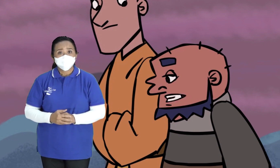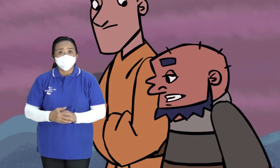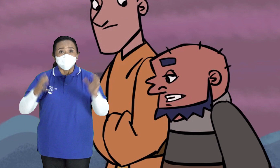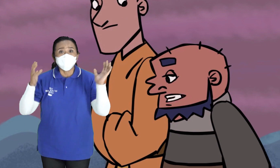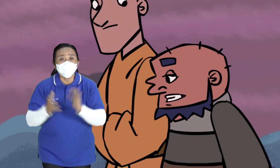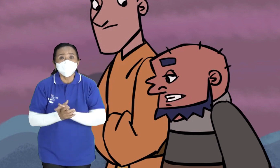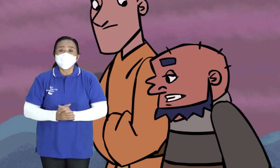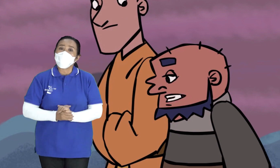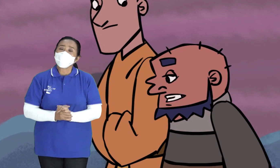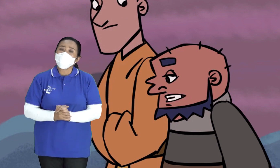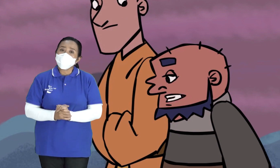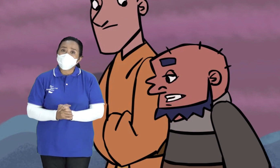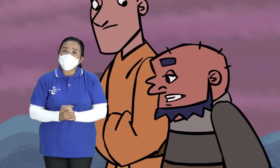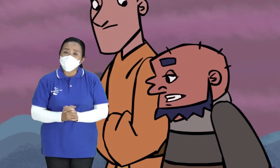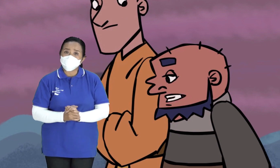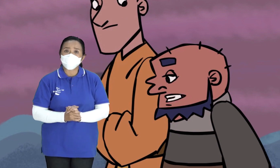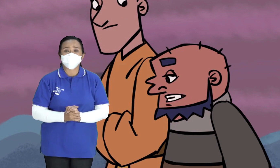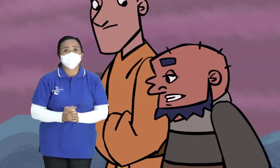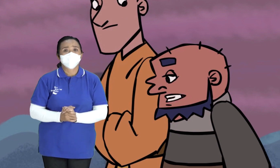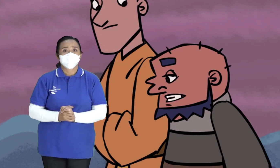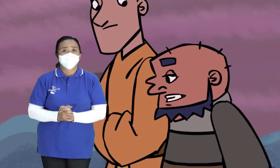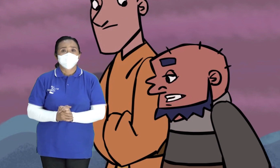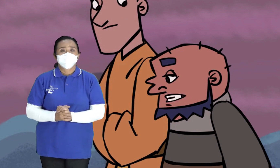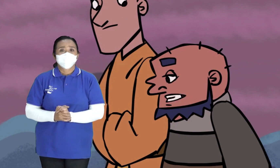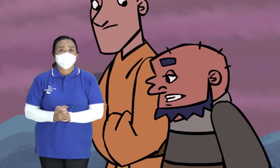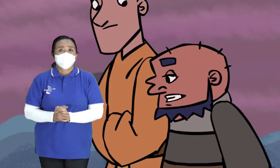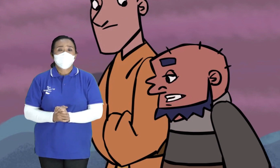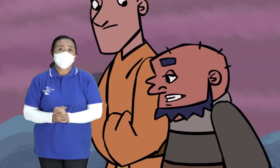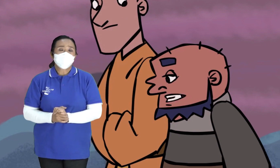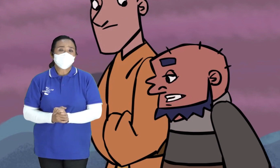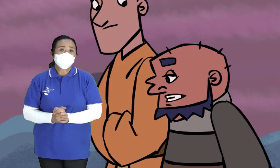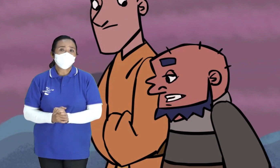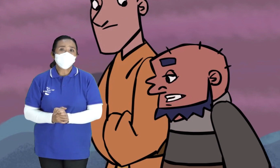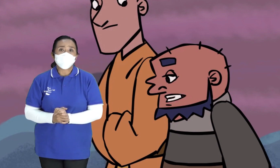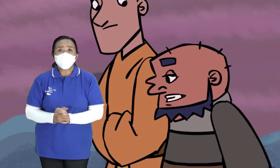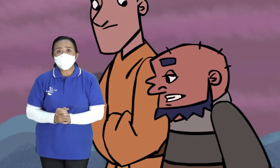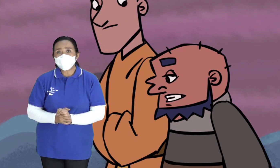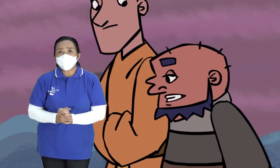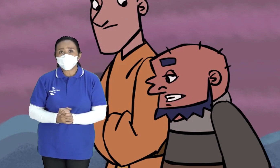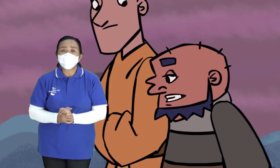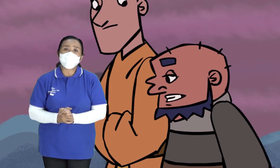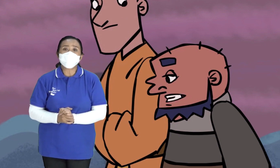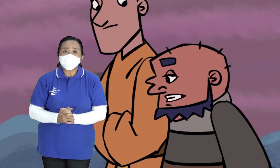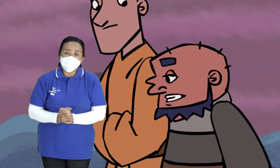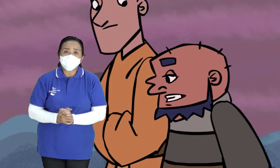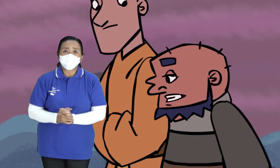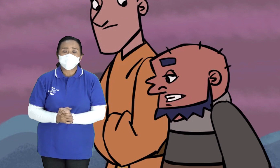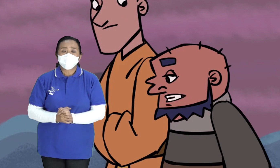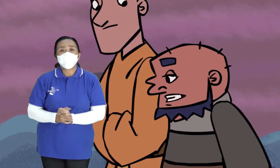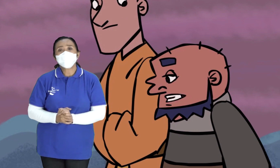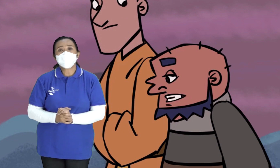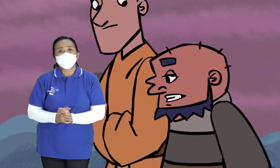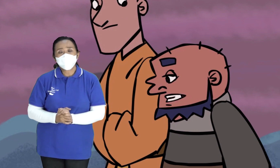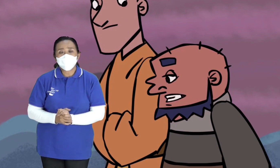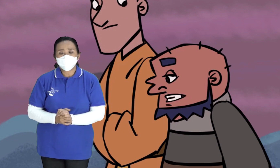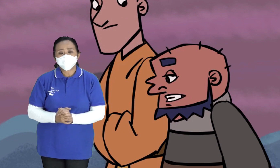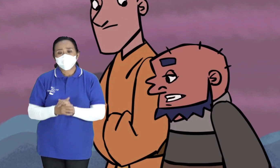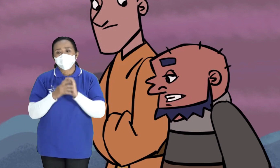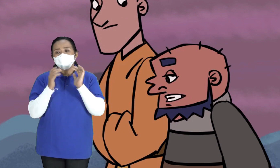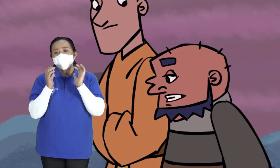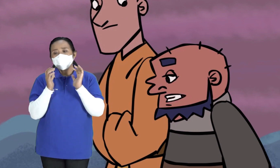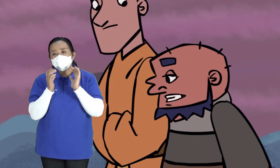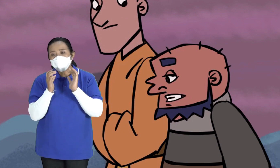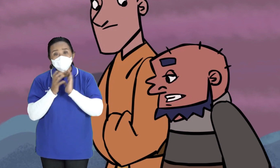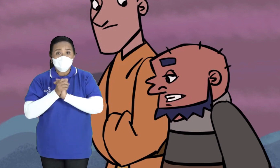Mau minta apa ya Kalau anak-anak jadi Nabi Jadi Elisa Mau minta apa ya